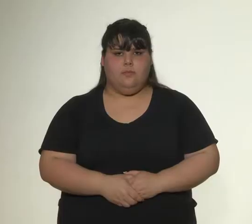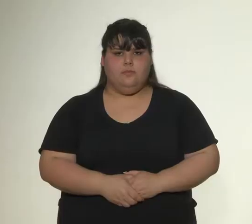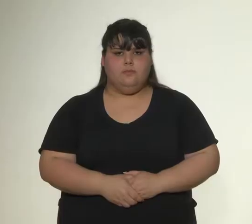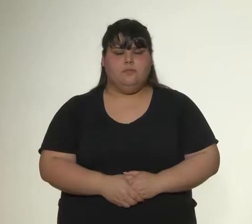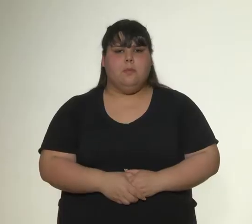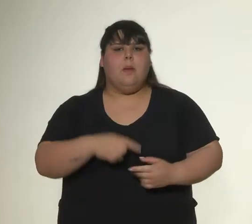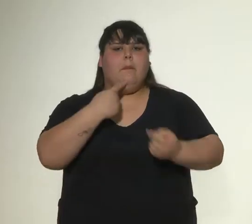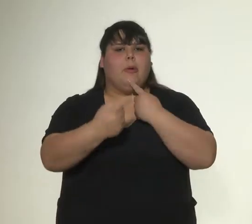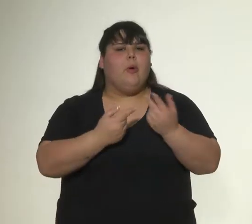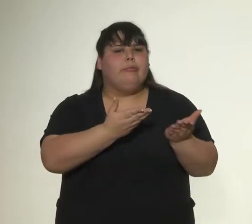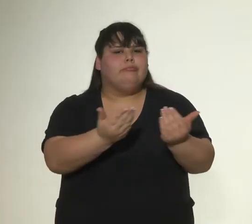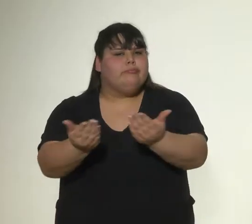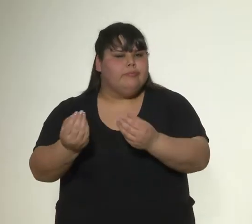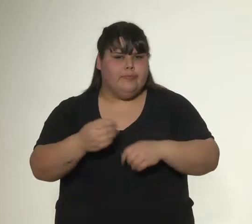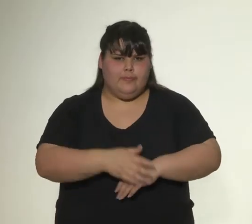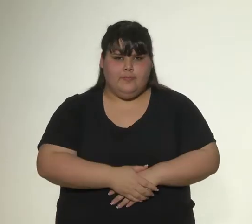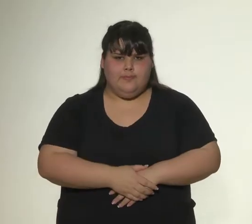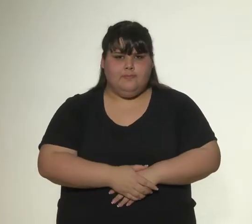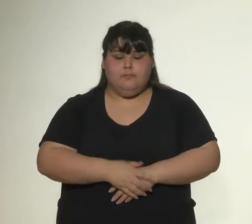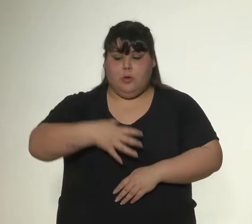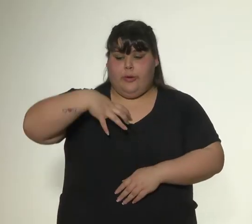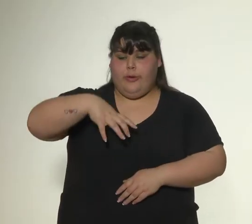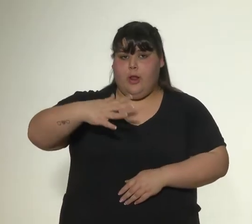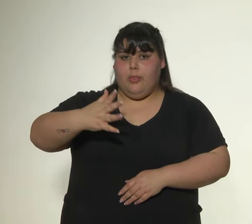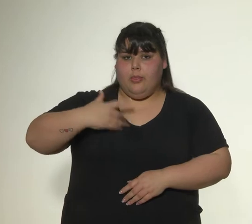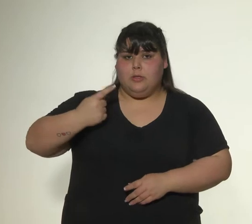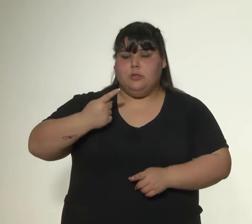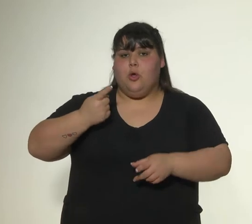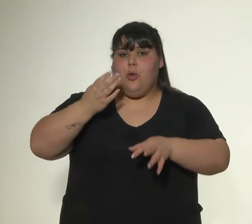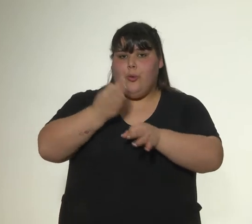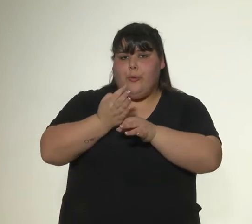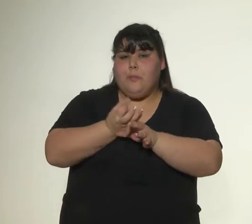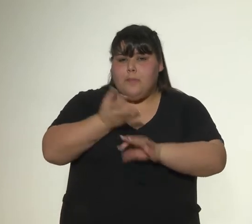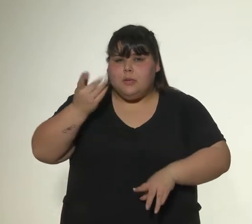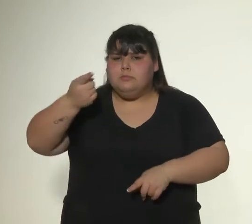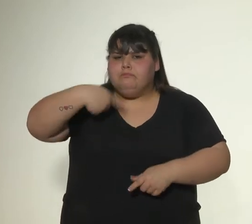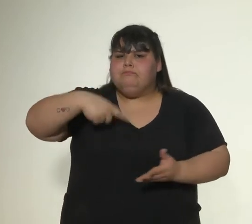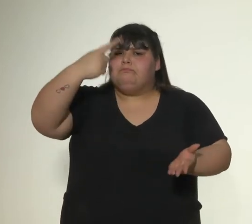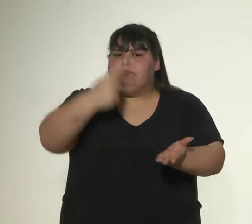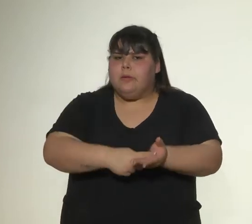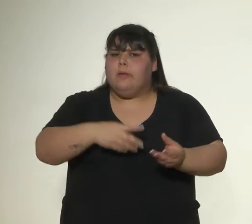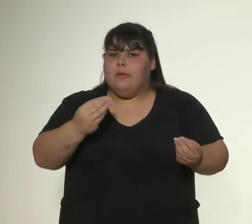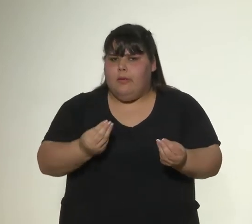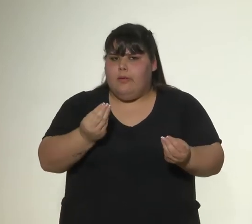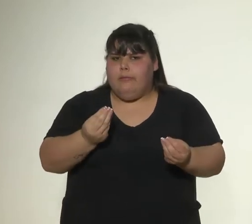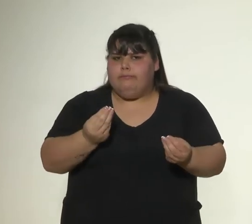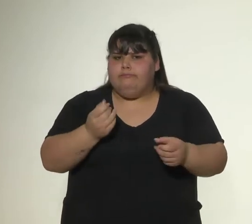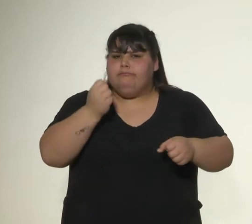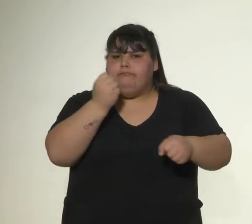Relevamiento Desde la Dirección de Educación Especial, hemos establecido como línea de acción trabajar